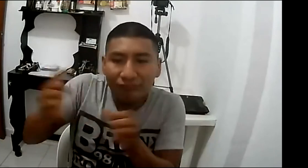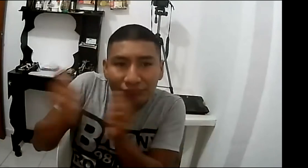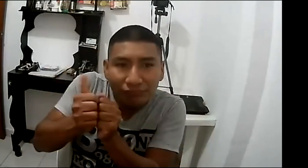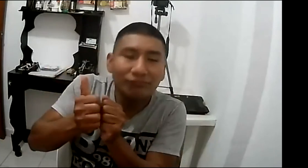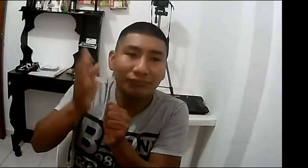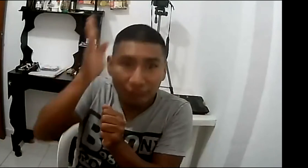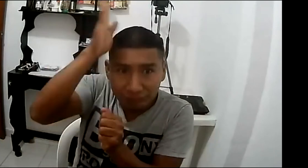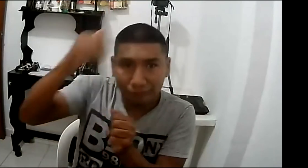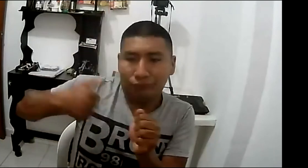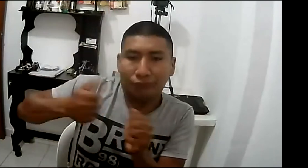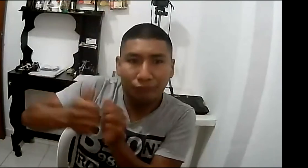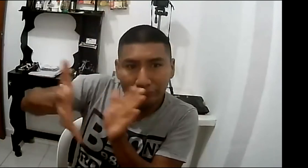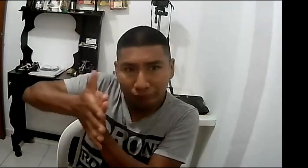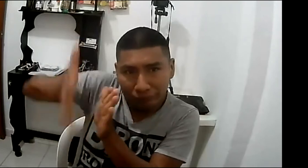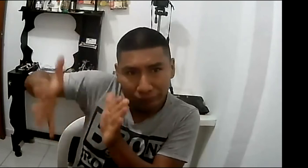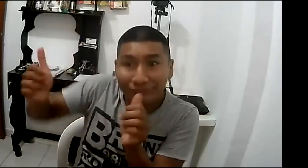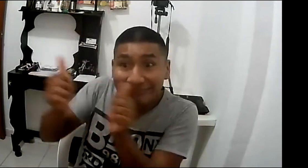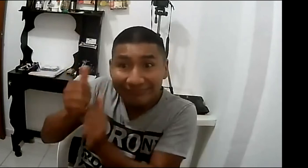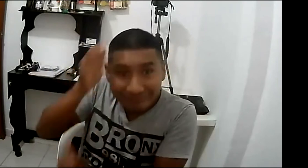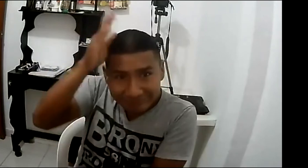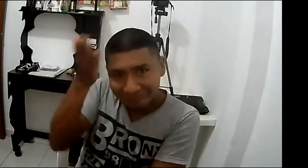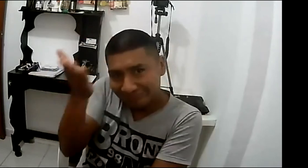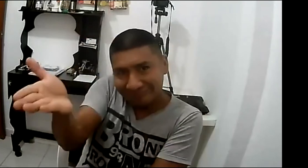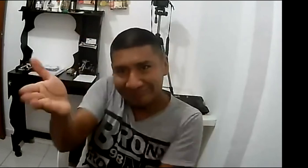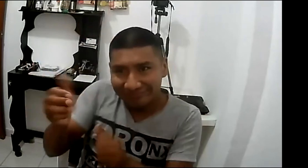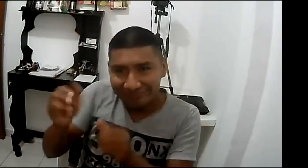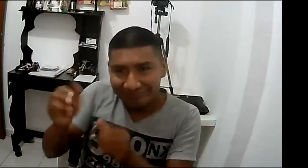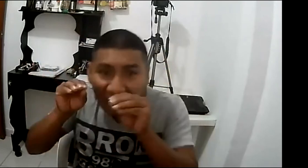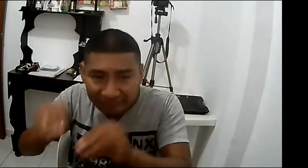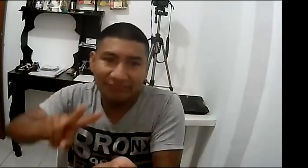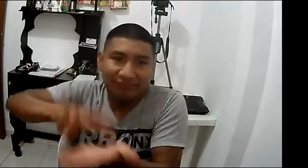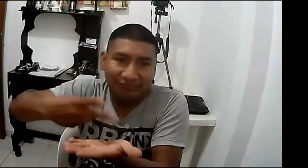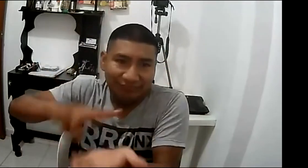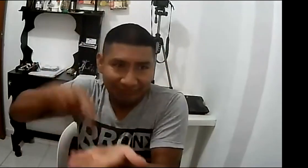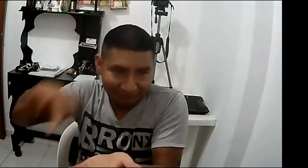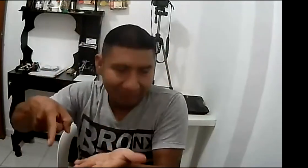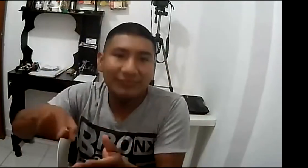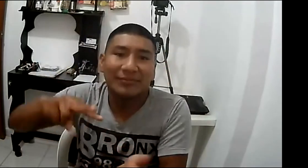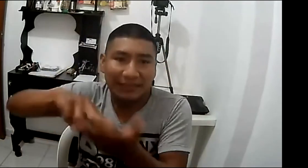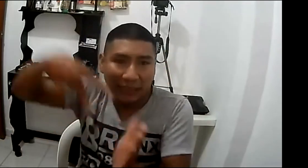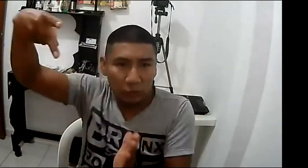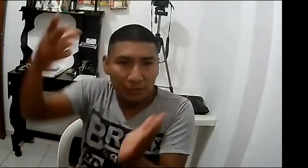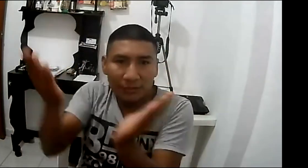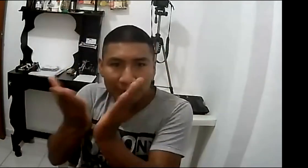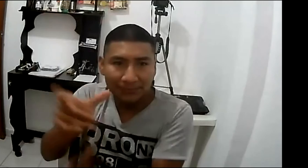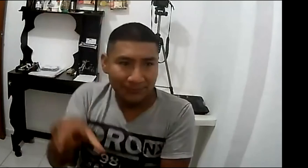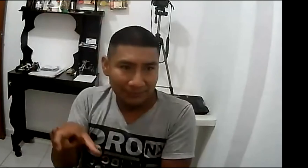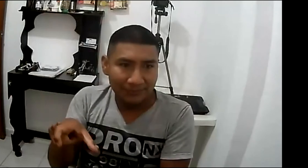estoy laburando con el profesor Lorenzo como modelo lingüístico en las clases aquí en la universidad del Valle